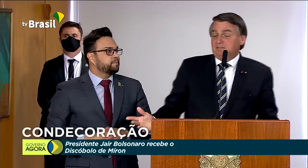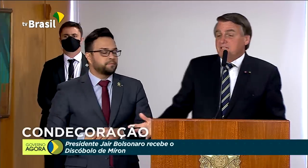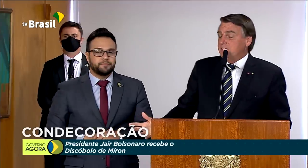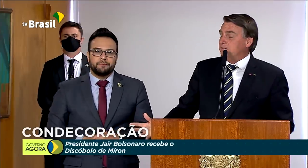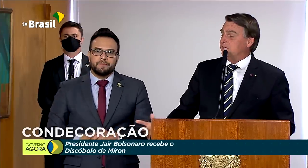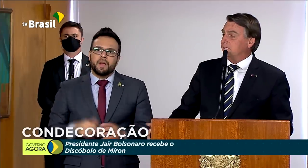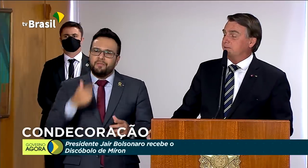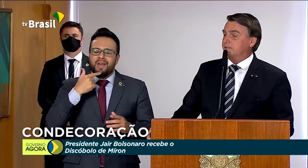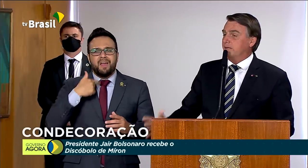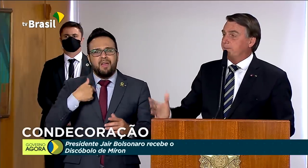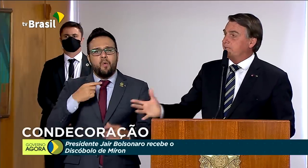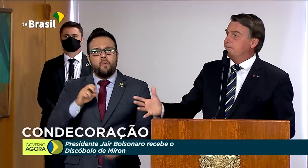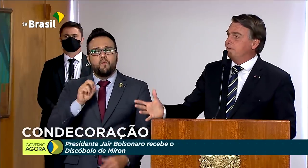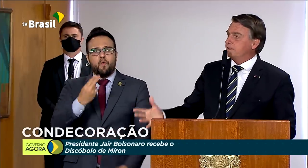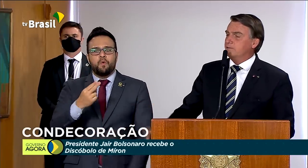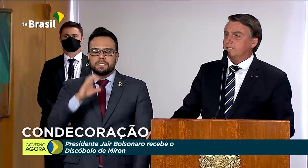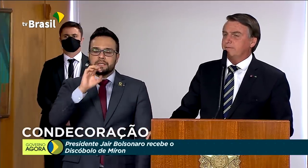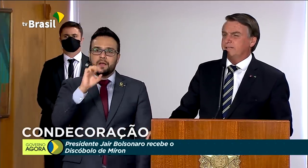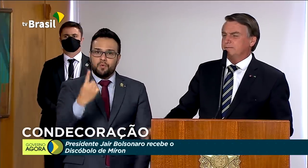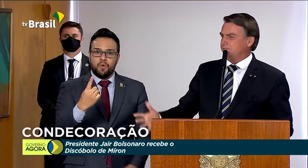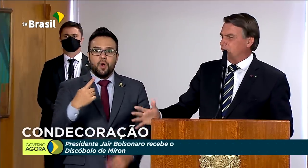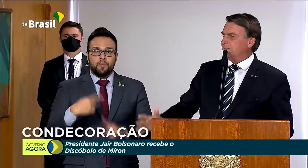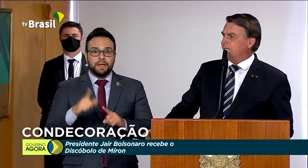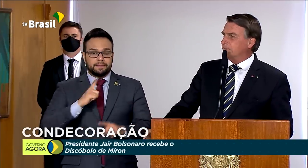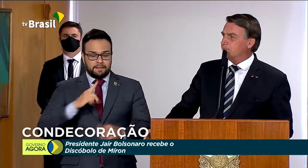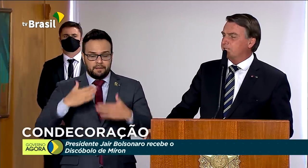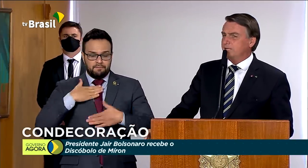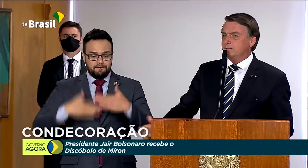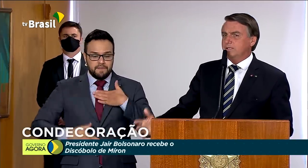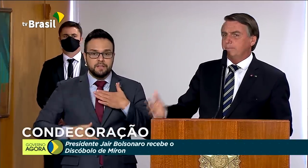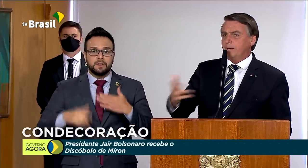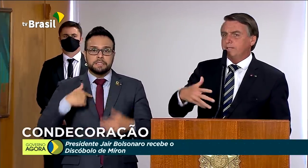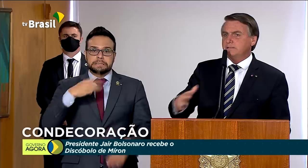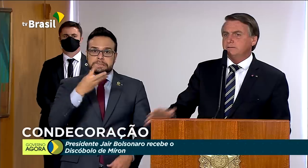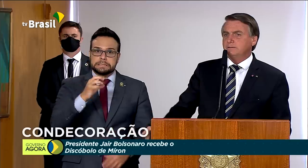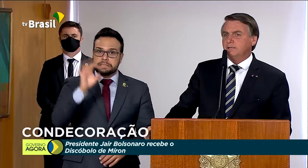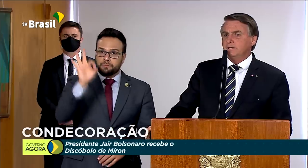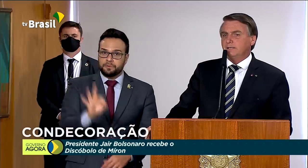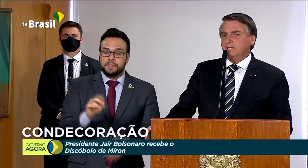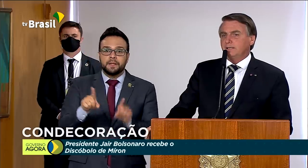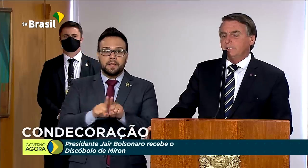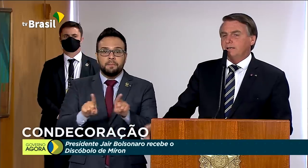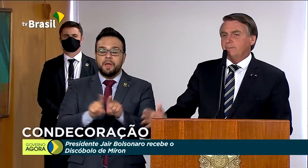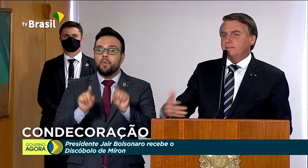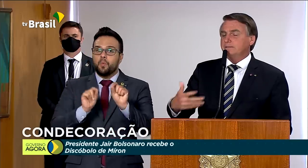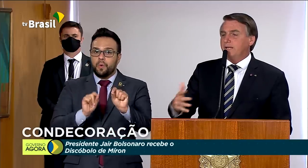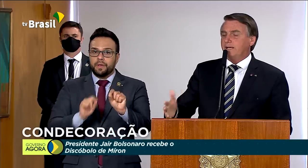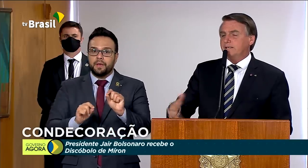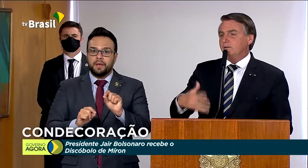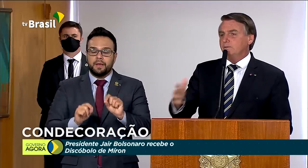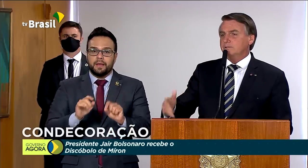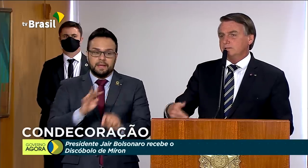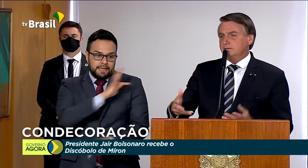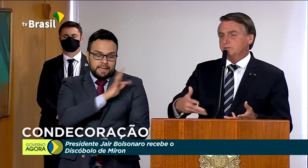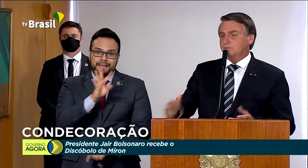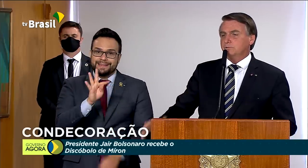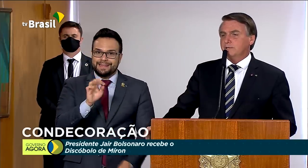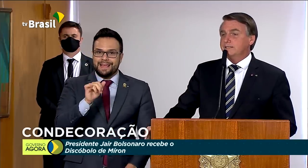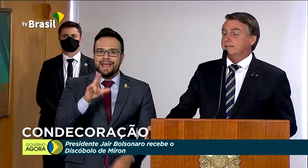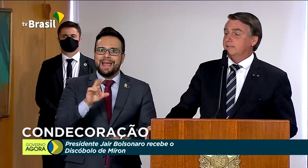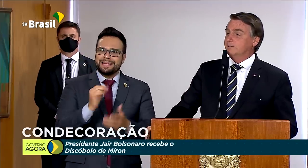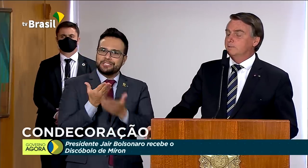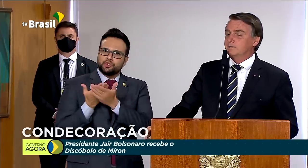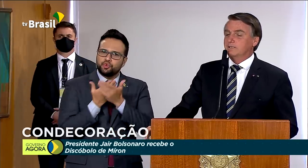Eu falei, eu vou 0-1 aqui, porque tem a parte física, contava aí 30%, né, e a parte técnica, a outra de